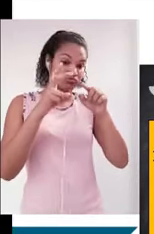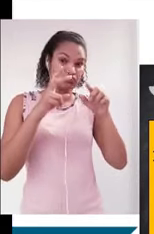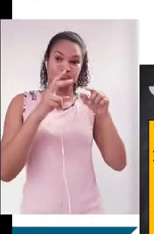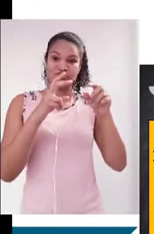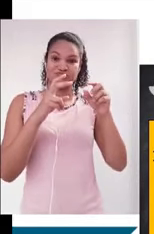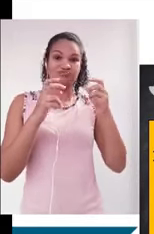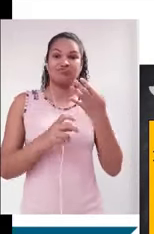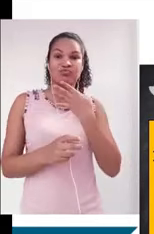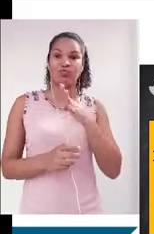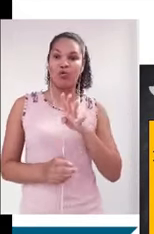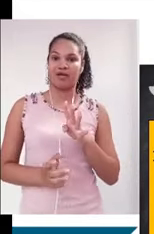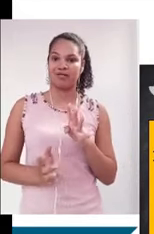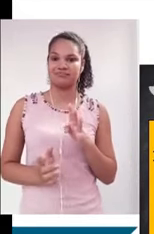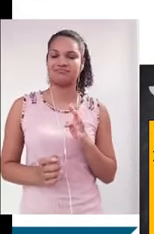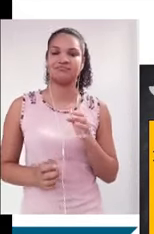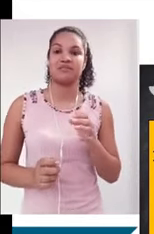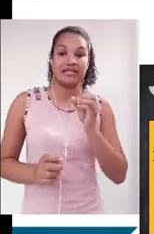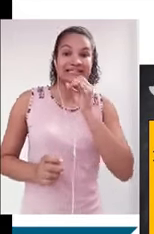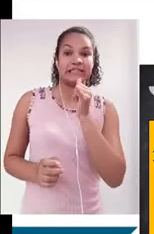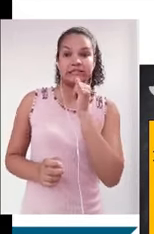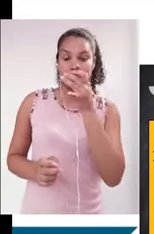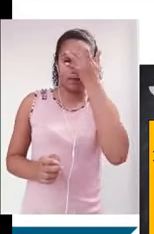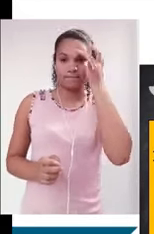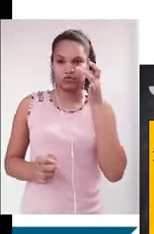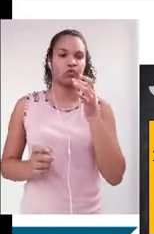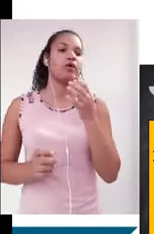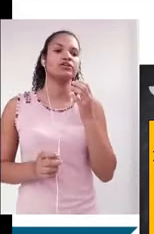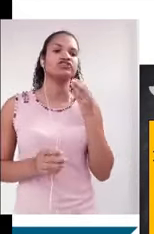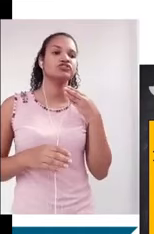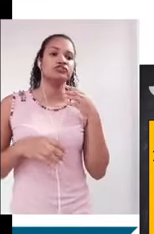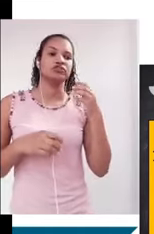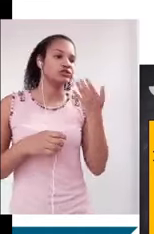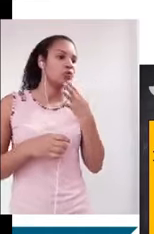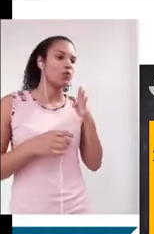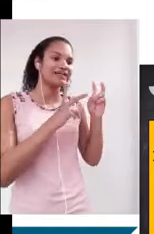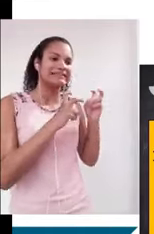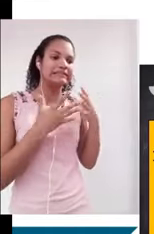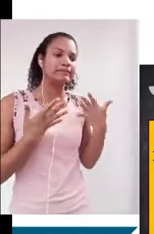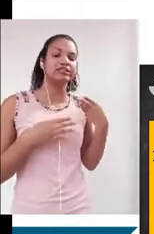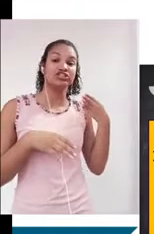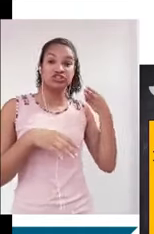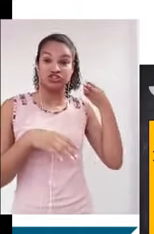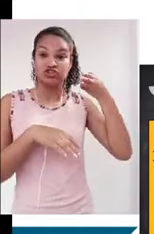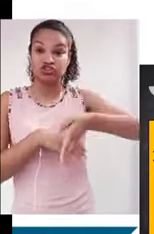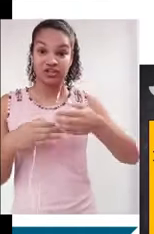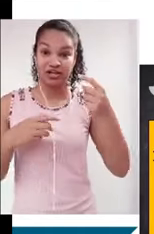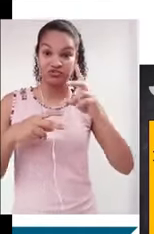Vejamos, um candidato que tenha uma dificuldade muito grande em determinado assunto, e ele chegue na prova e ele se depare com